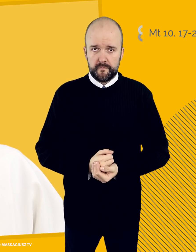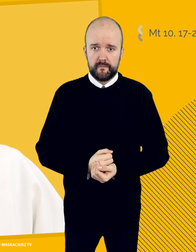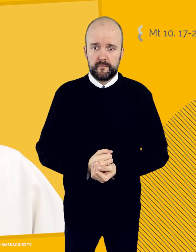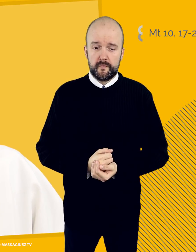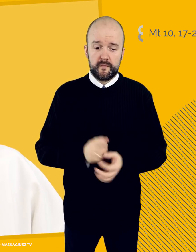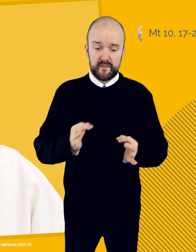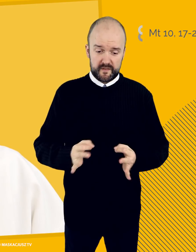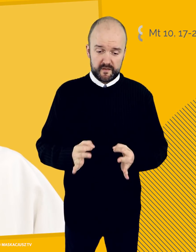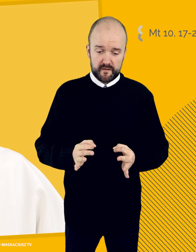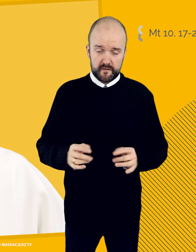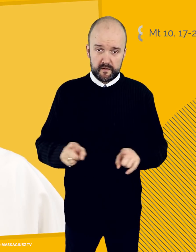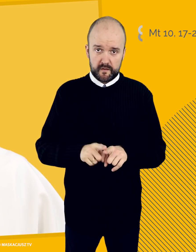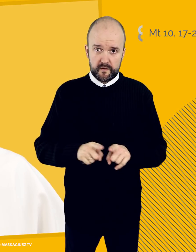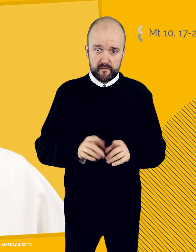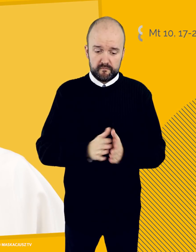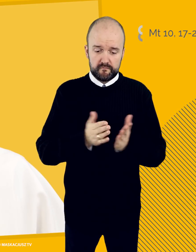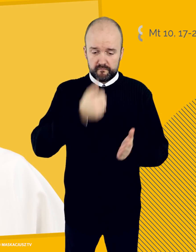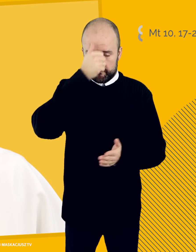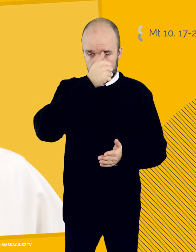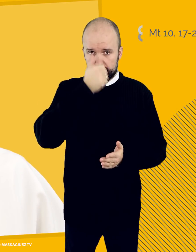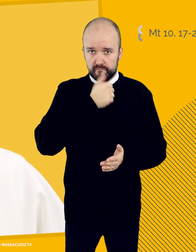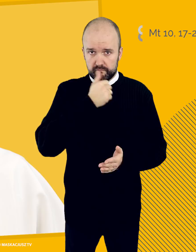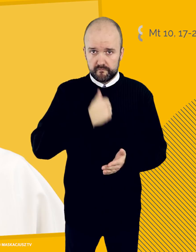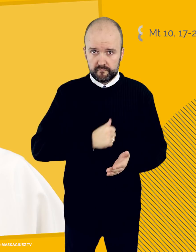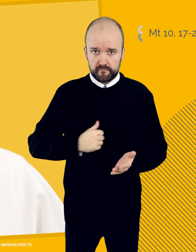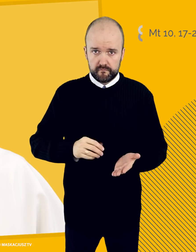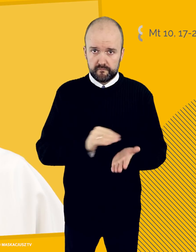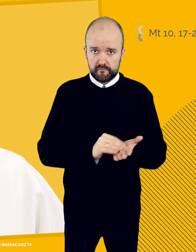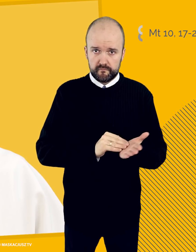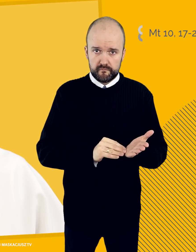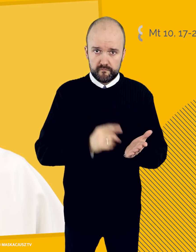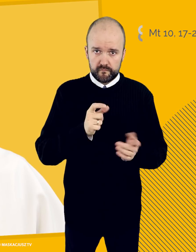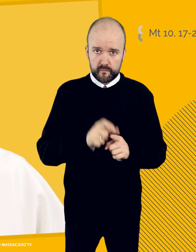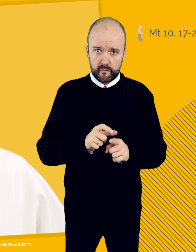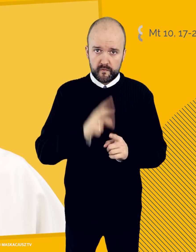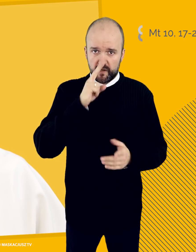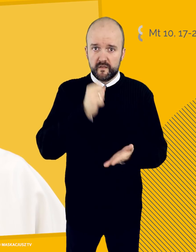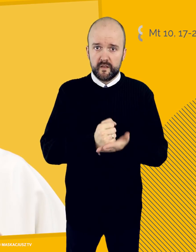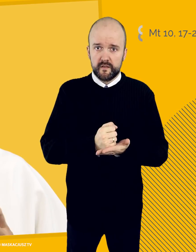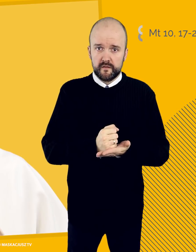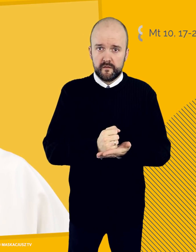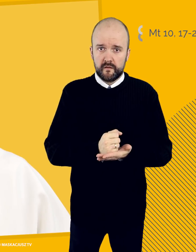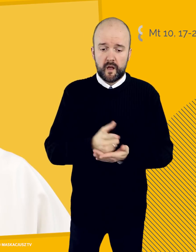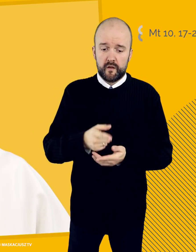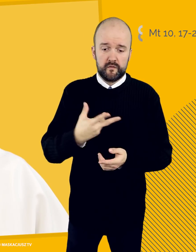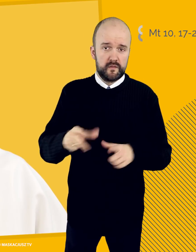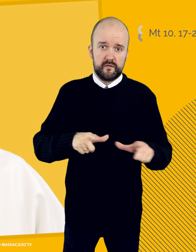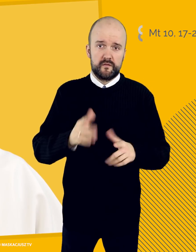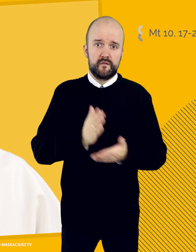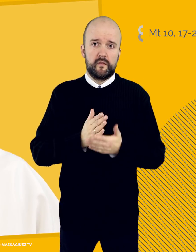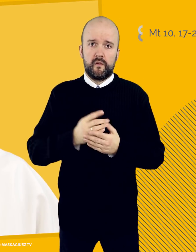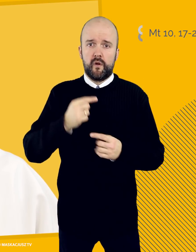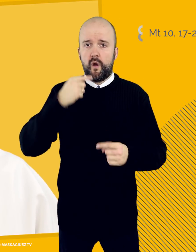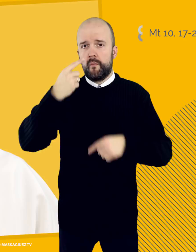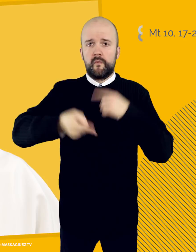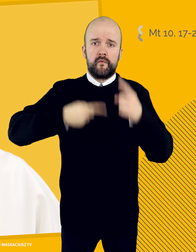Dziś pada słowo świadectwo w tej Ewangelii, ale ono wcale nie oznacza opowieści o jakichś właśnie